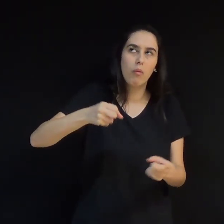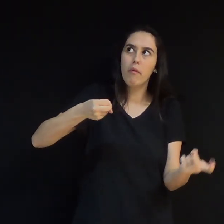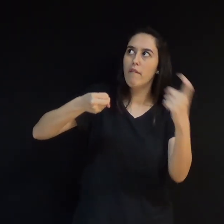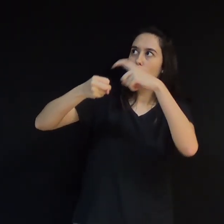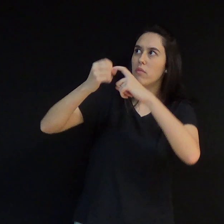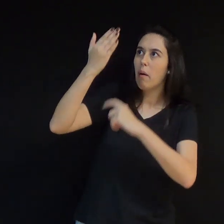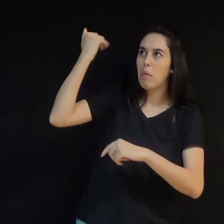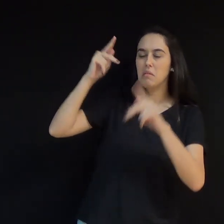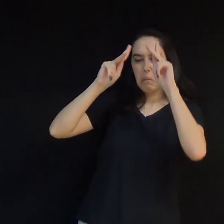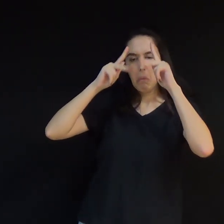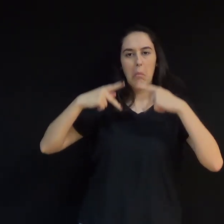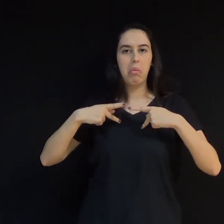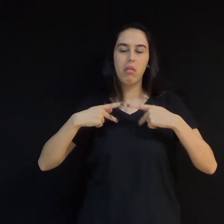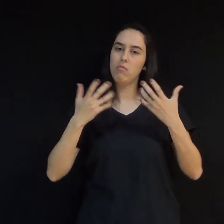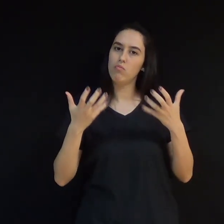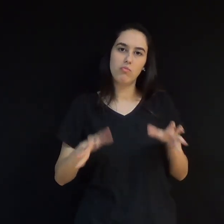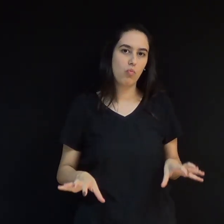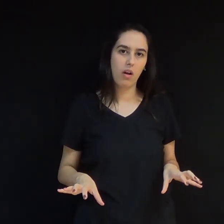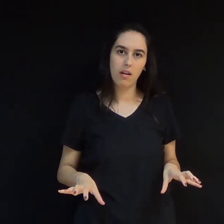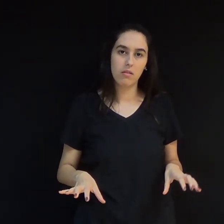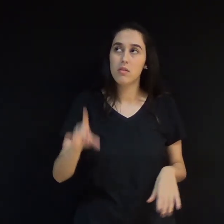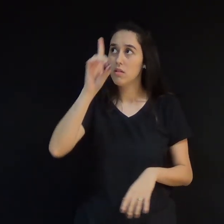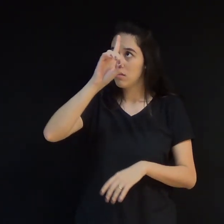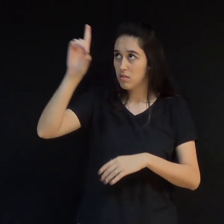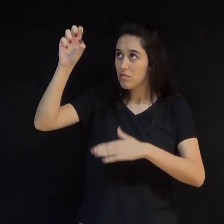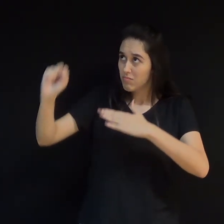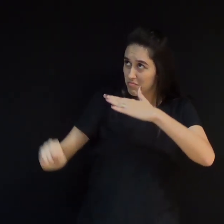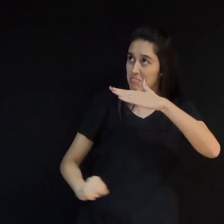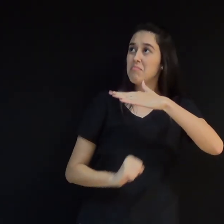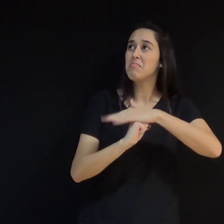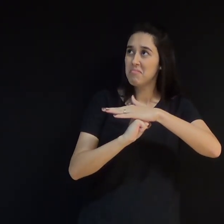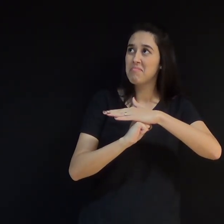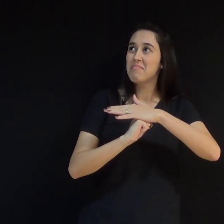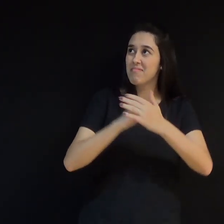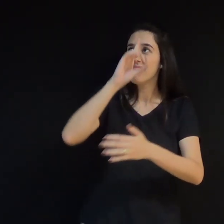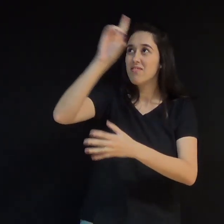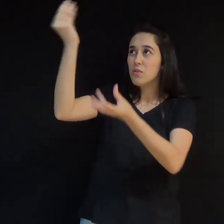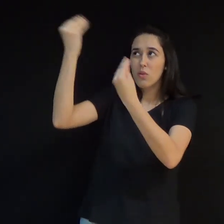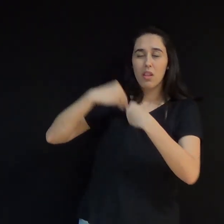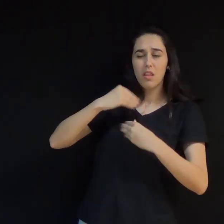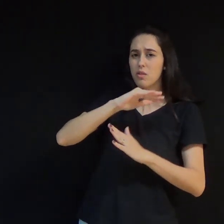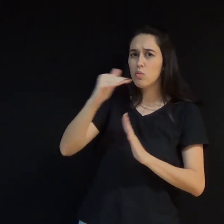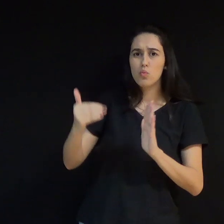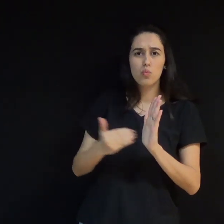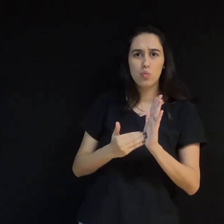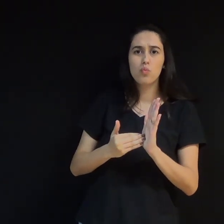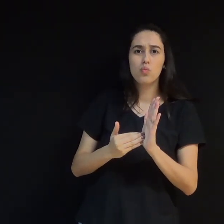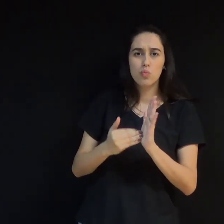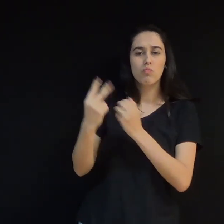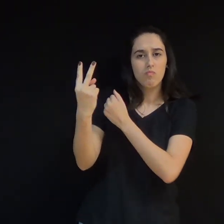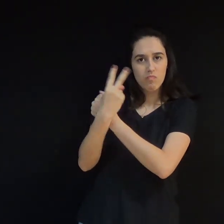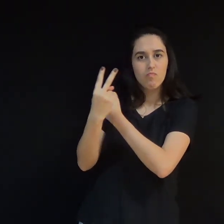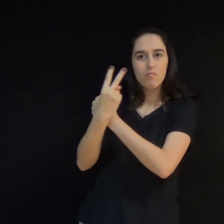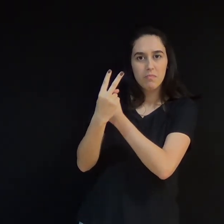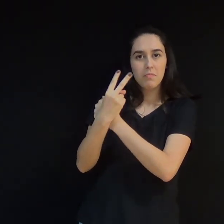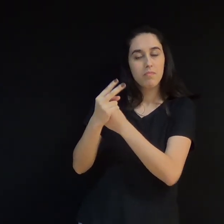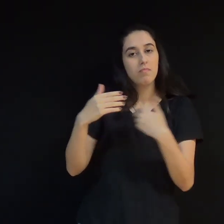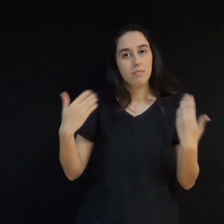religassem à autonomia. Pensava comigo, Deus é suficiente, Ele proverá o meu sustento.